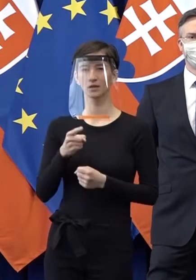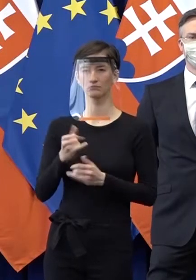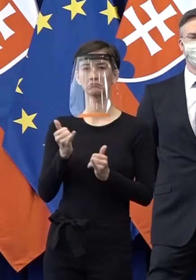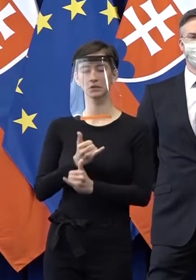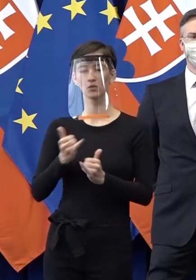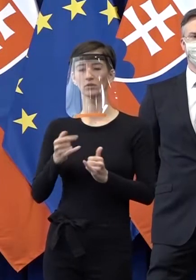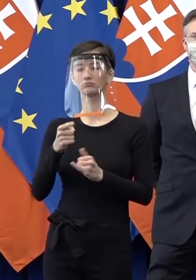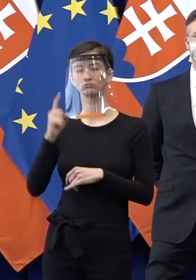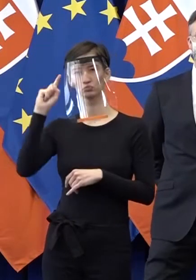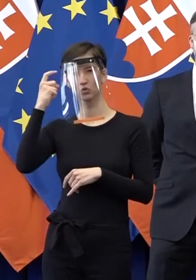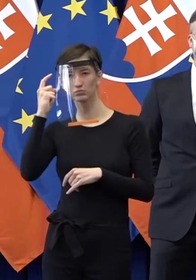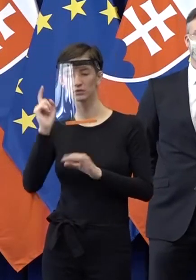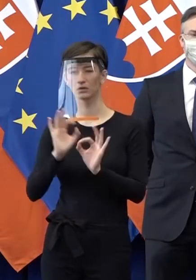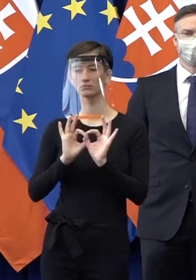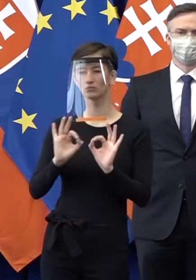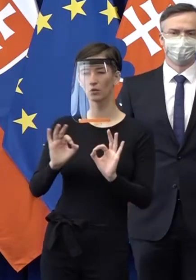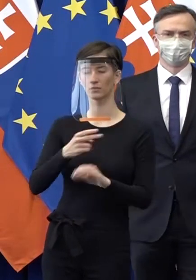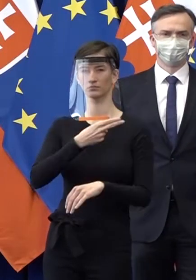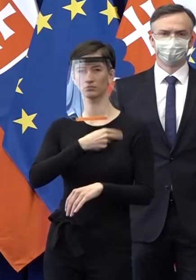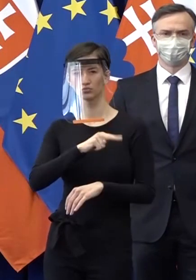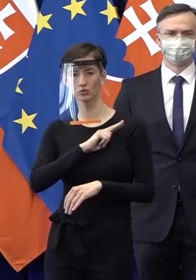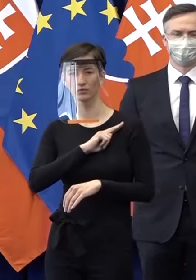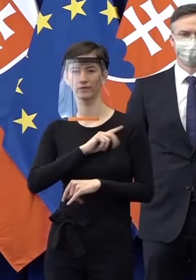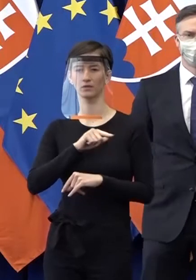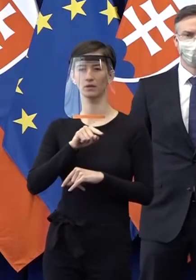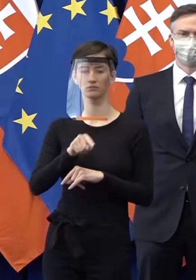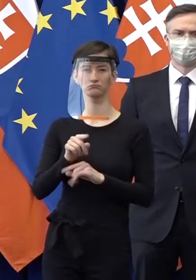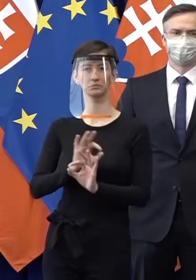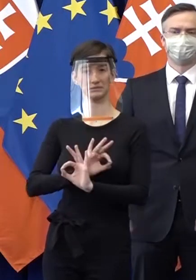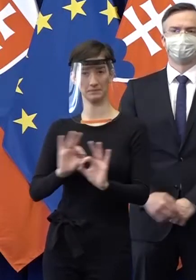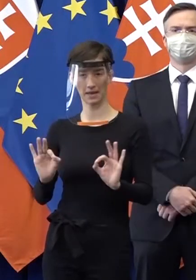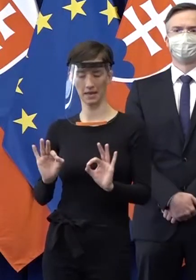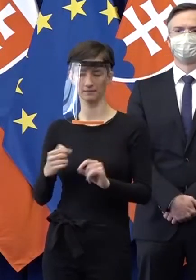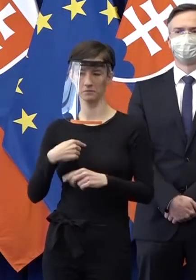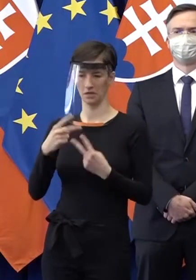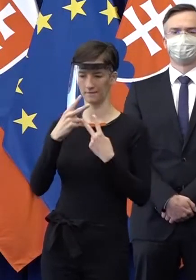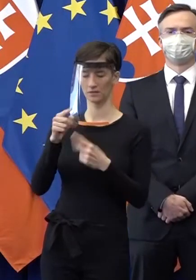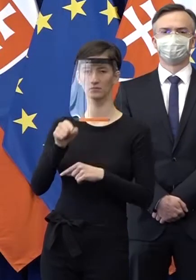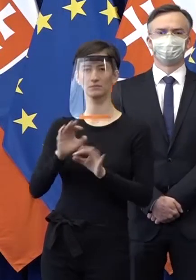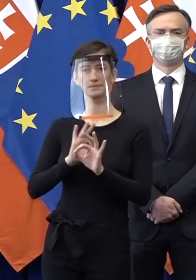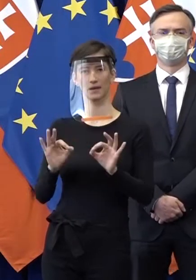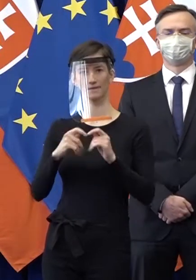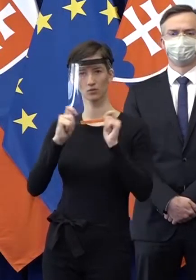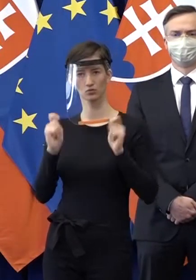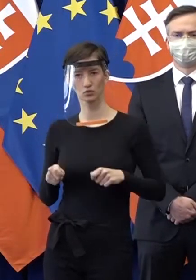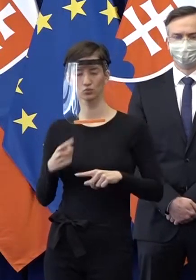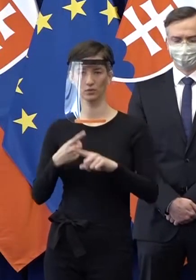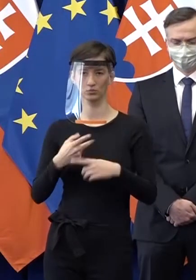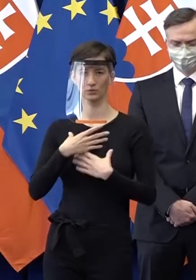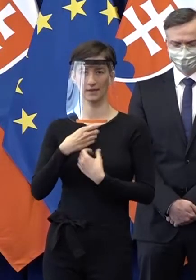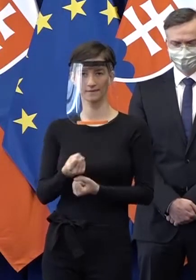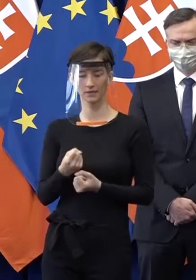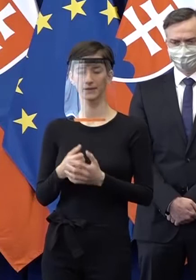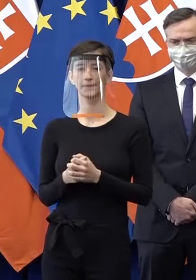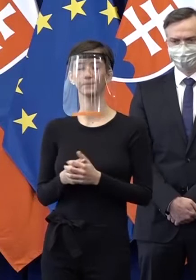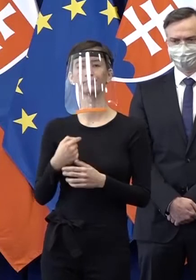triezve, sú vo veľkej väčšine správne, oprávnené. A tiež ma